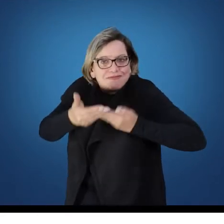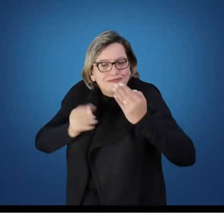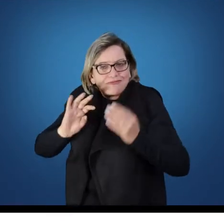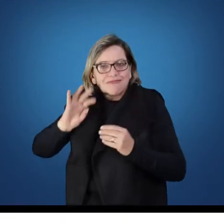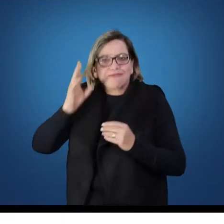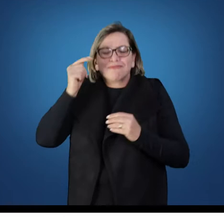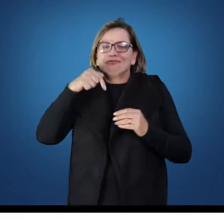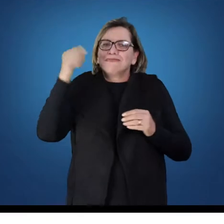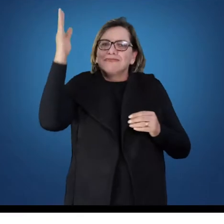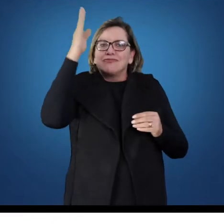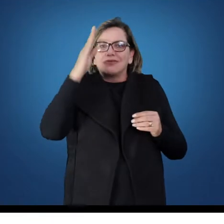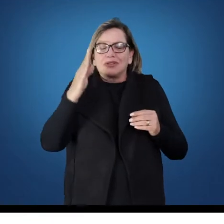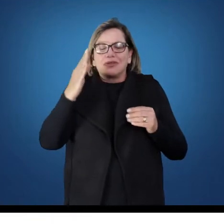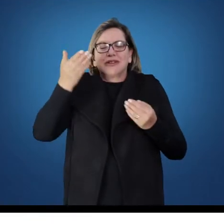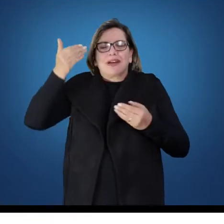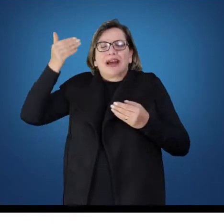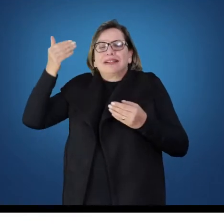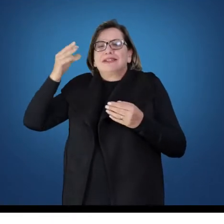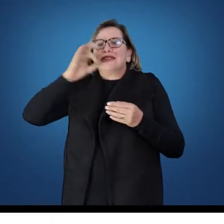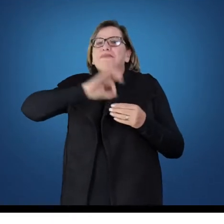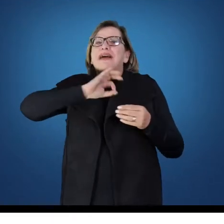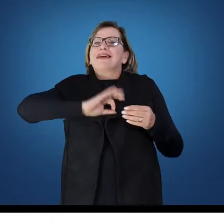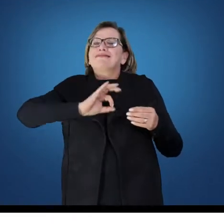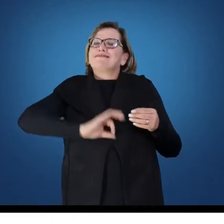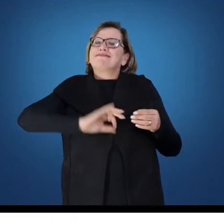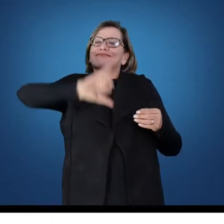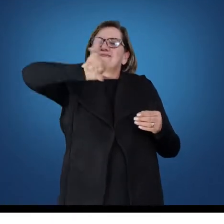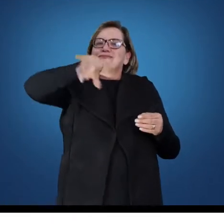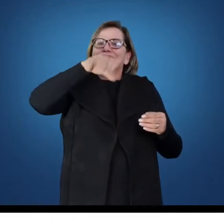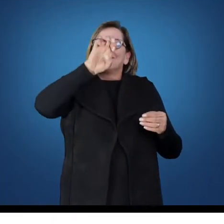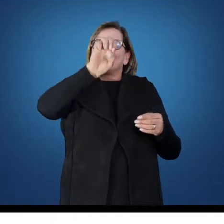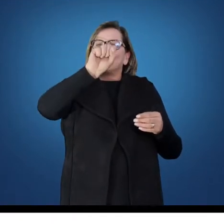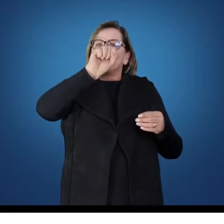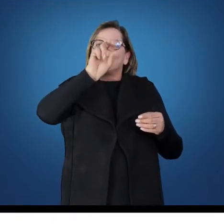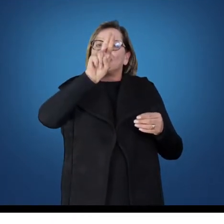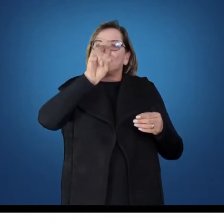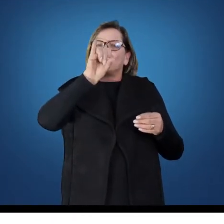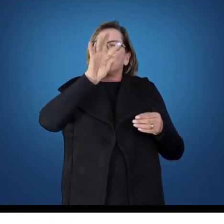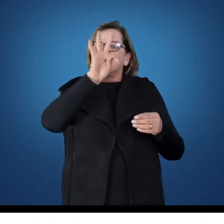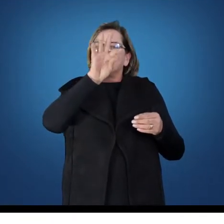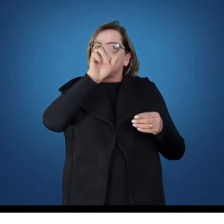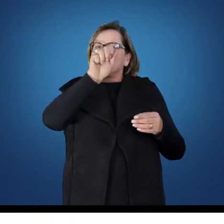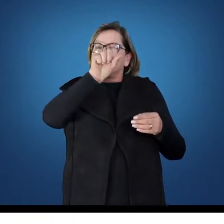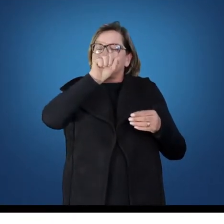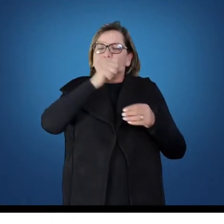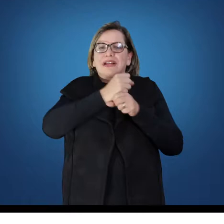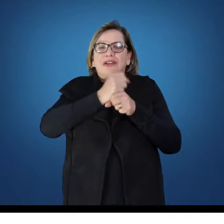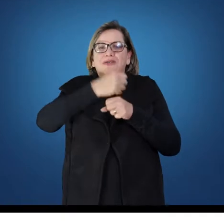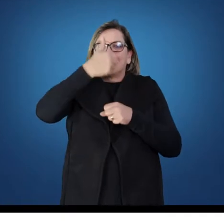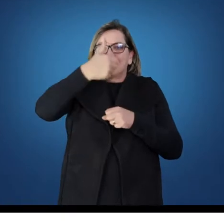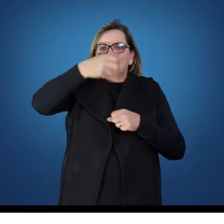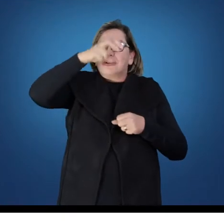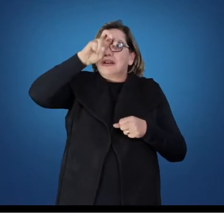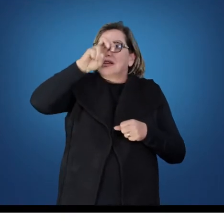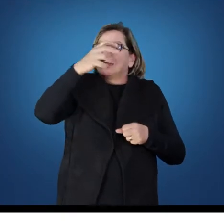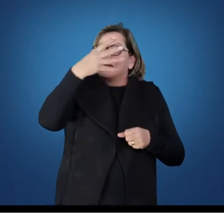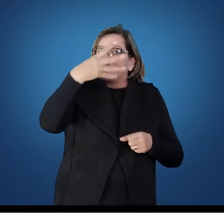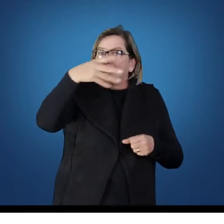quando os jesuítas vieram em 1549, e trouxeram, então,